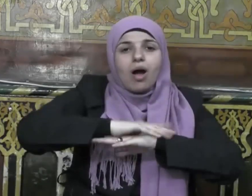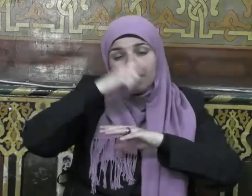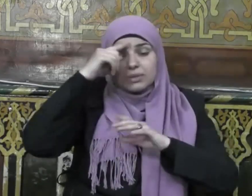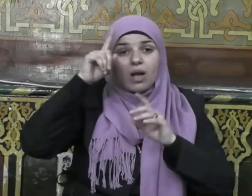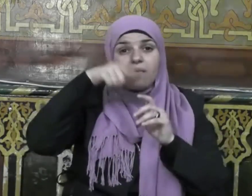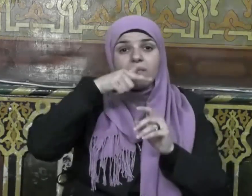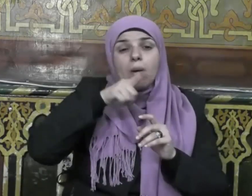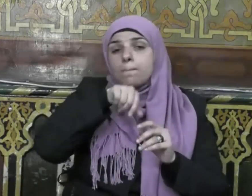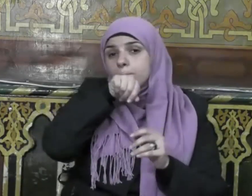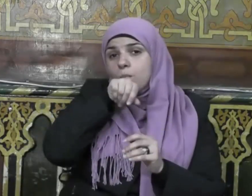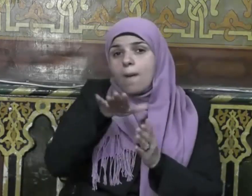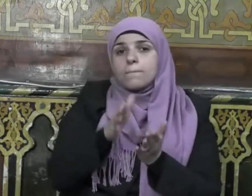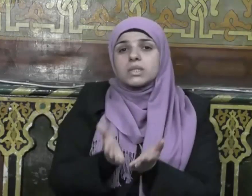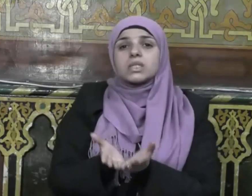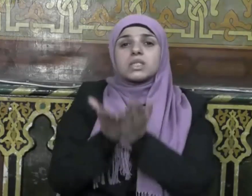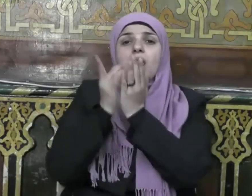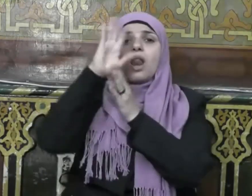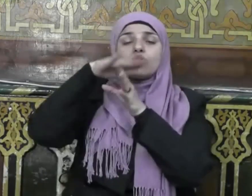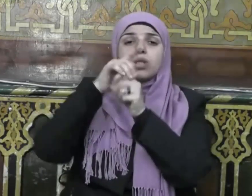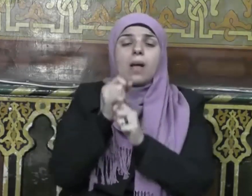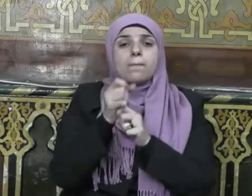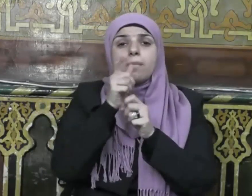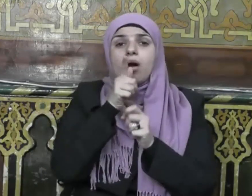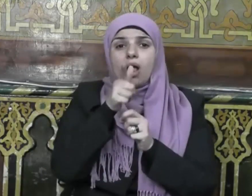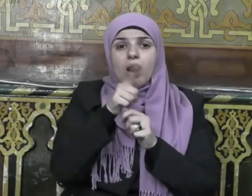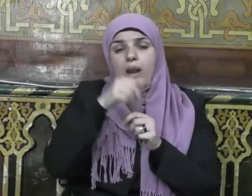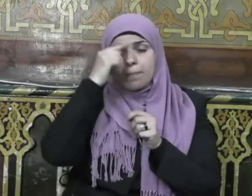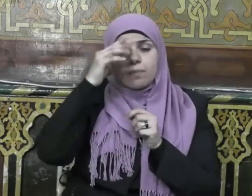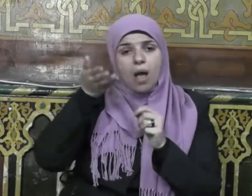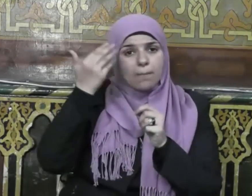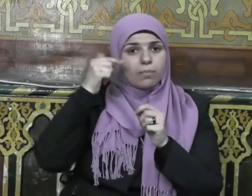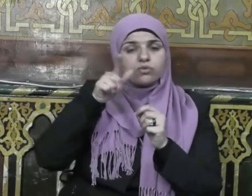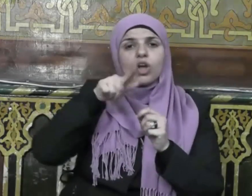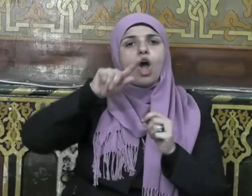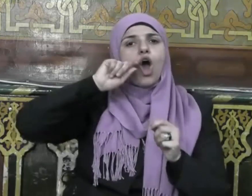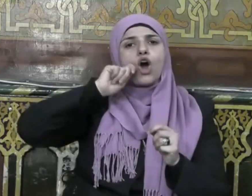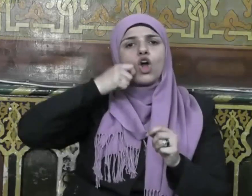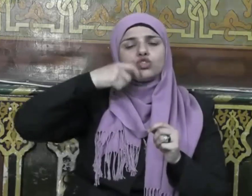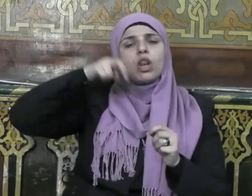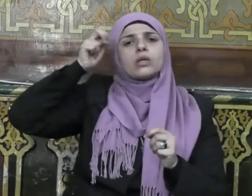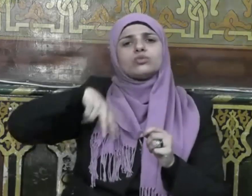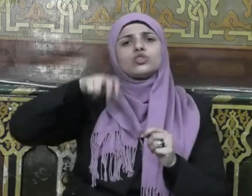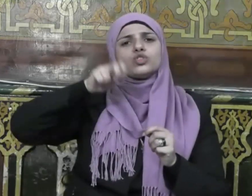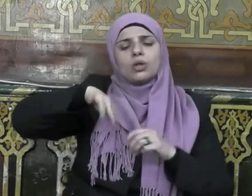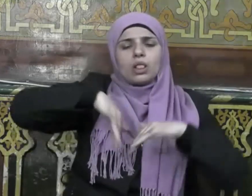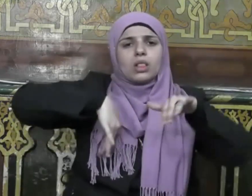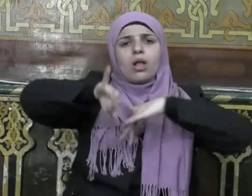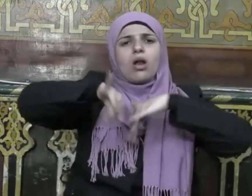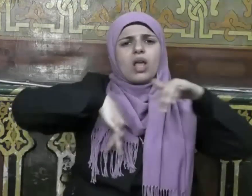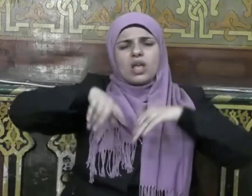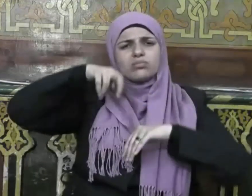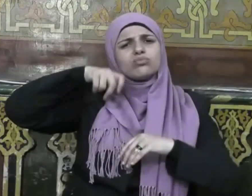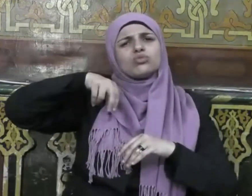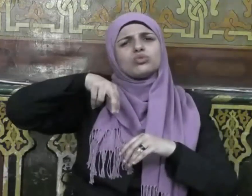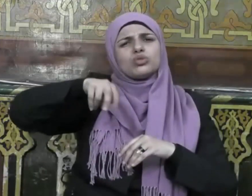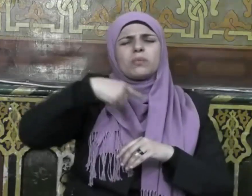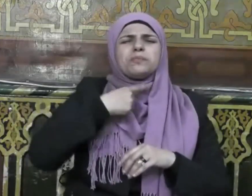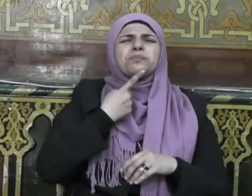يقل نبينا صلى الله عليه وسلم بينما رجل يمشي بطريق اشتد عليه العطش